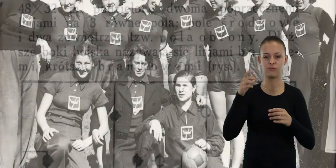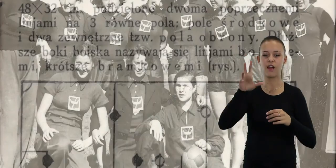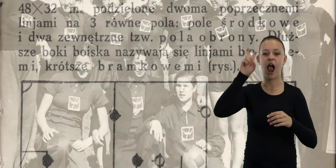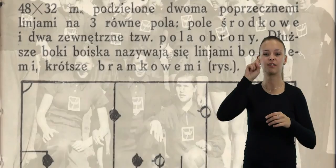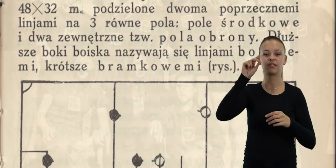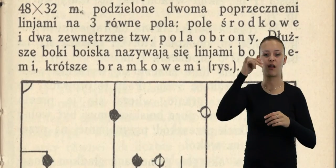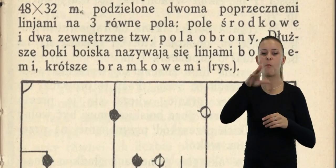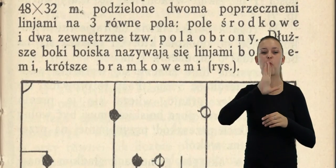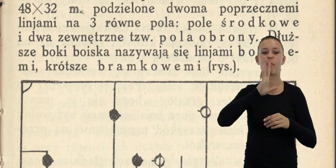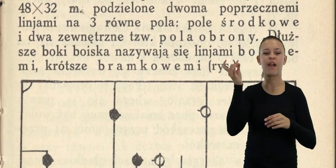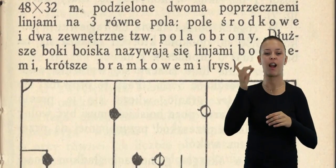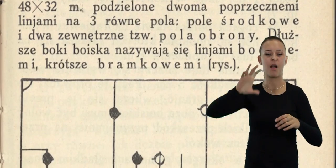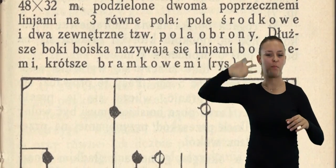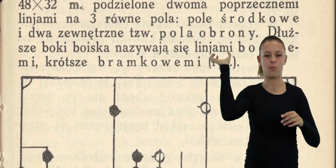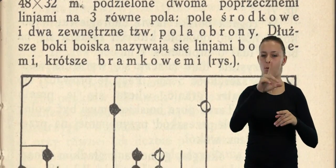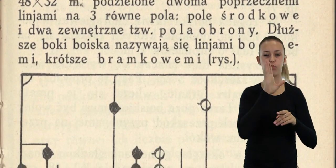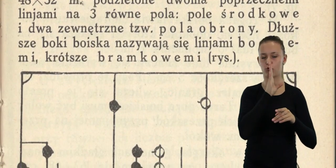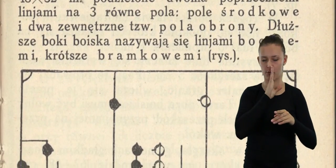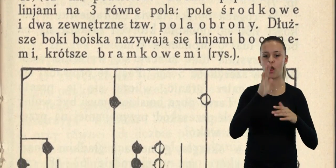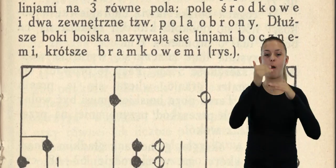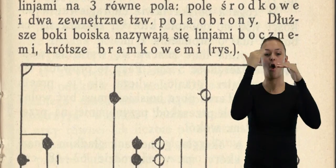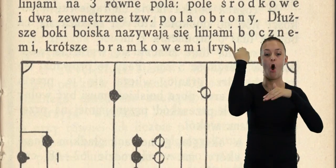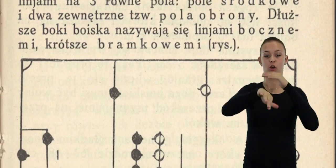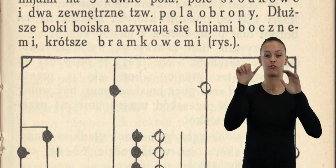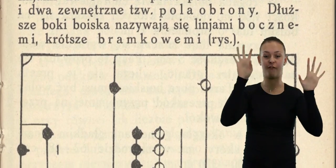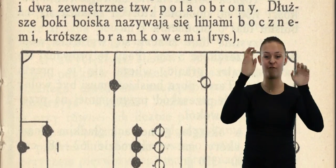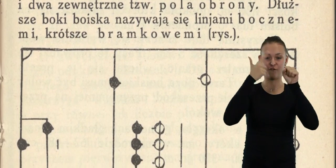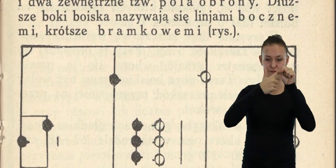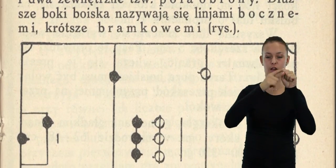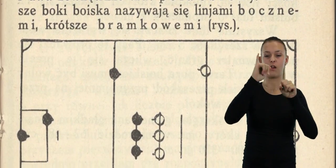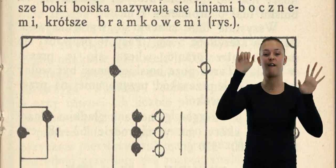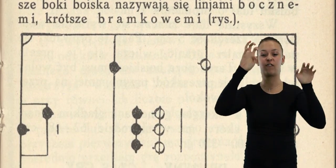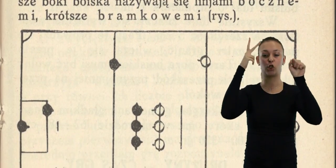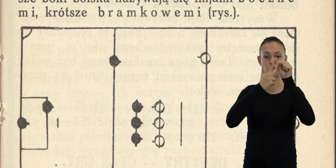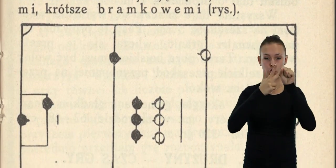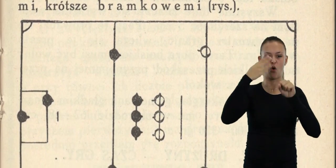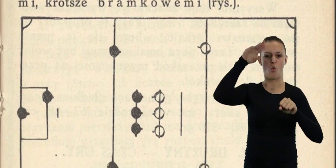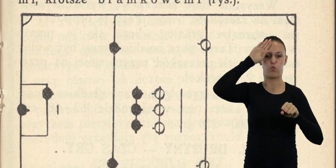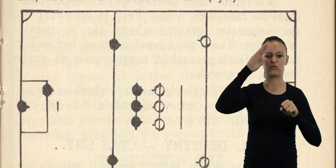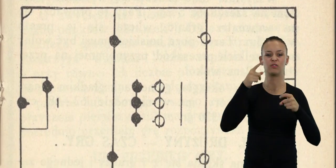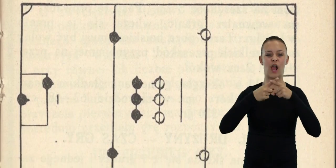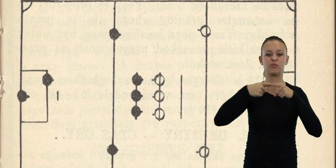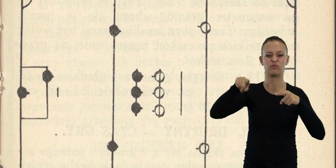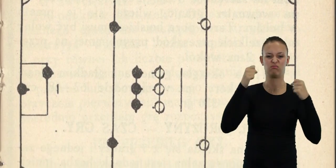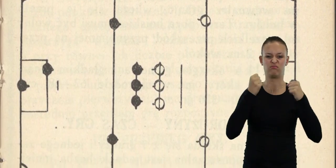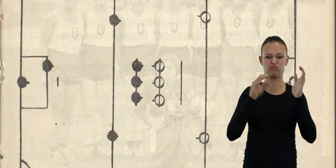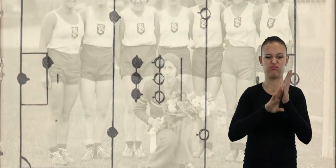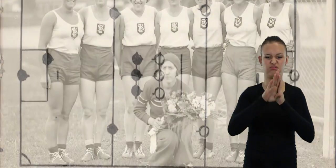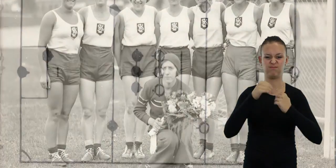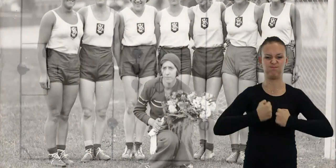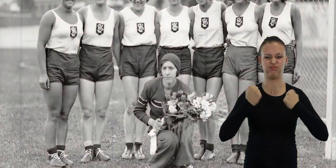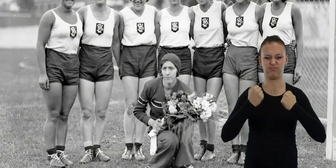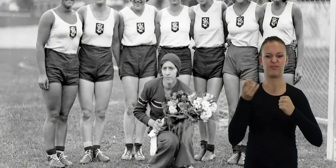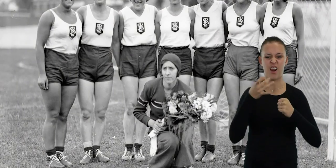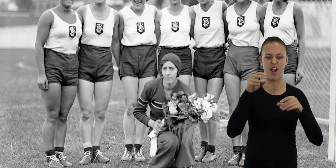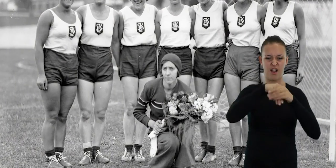sukcesy w Hazenie, grze podobnej do piłki ręcznej. Pod koniec lat 20. i w latach 30. XX wieku łódzkie